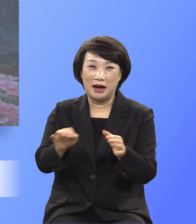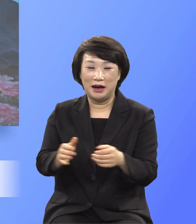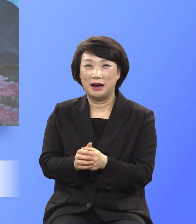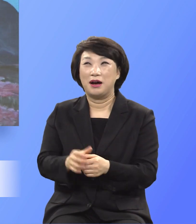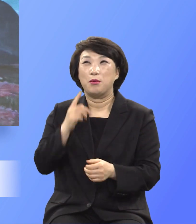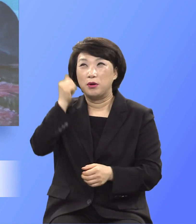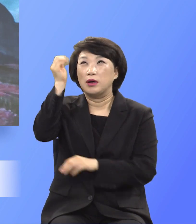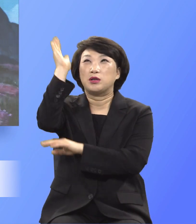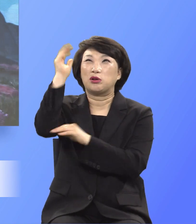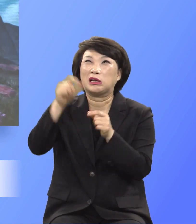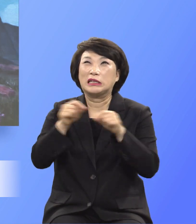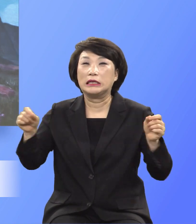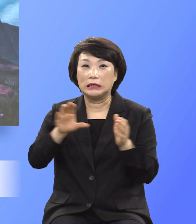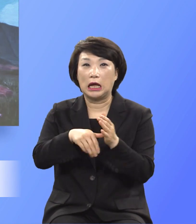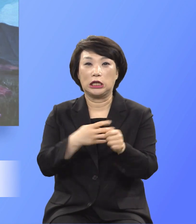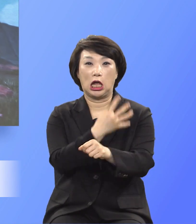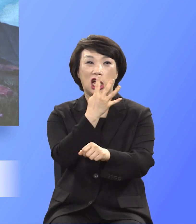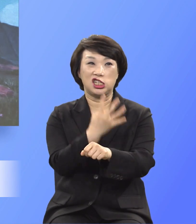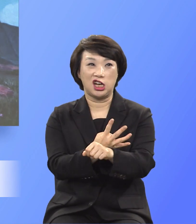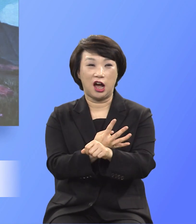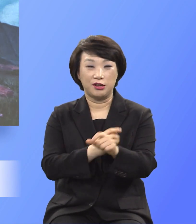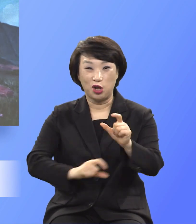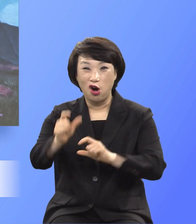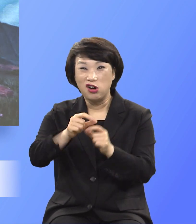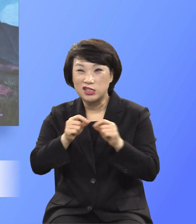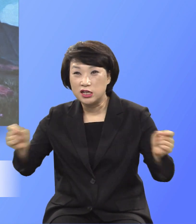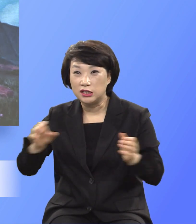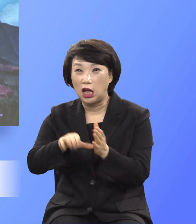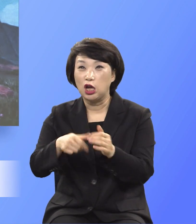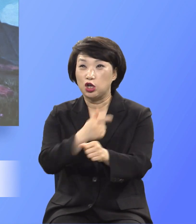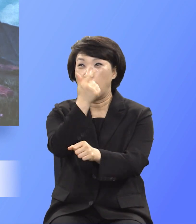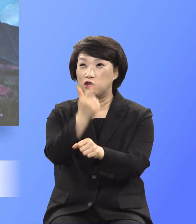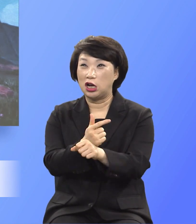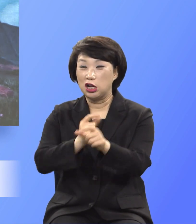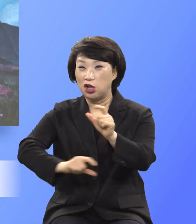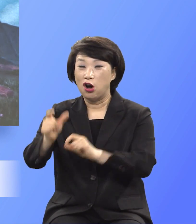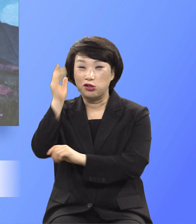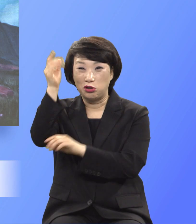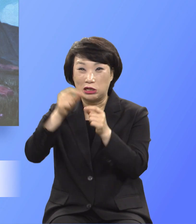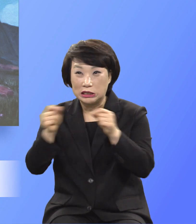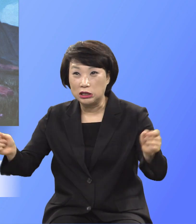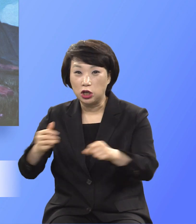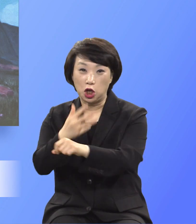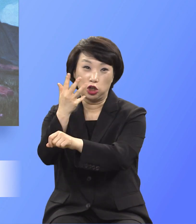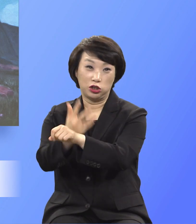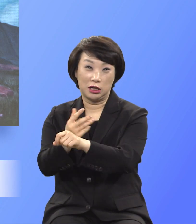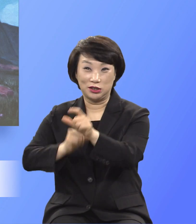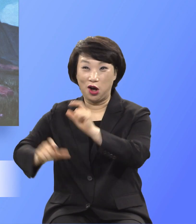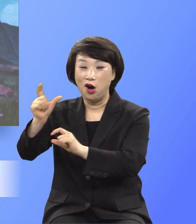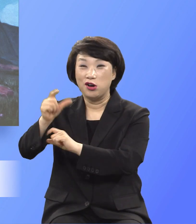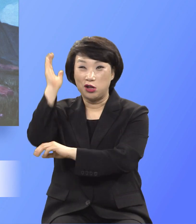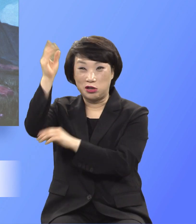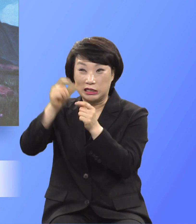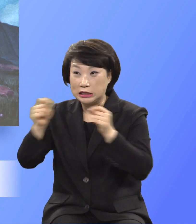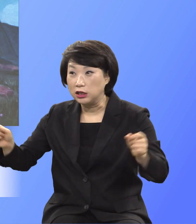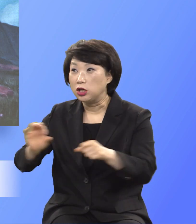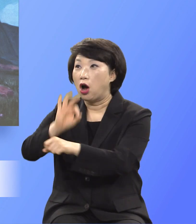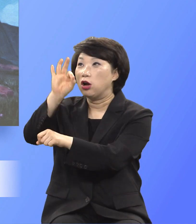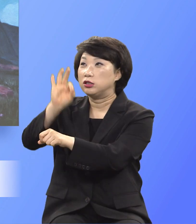길게 할 때는 4시간 더 길게 할 때는 6시간 더 길게 할 때는 8시간 더 길게 할 때는 10시간 더